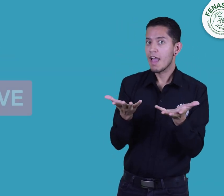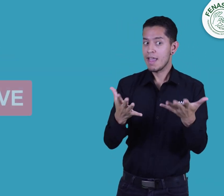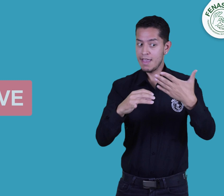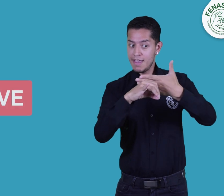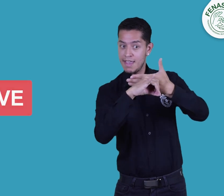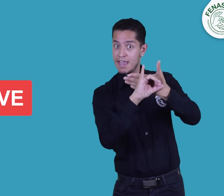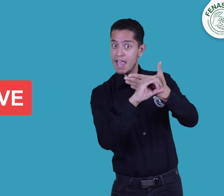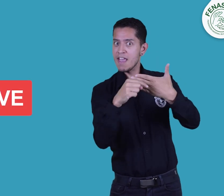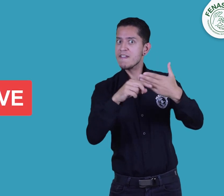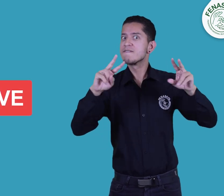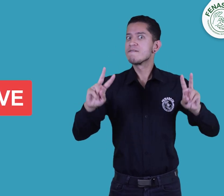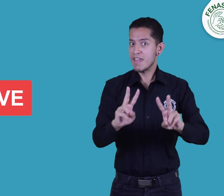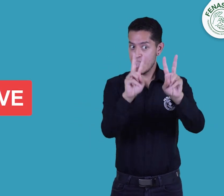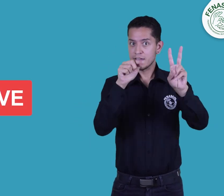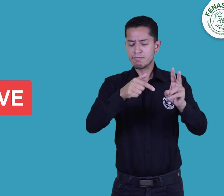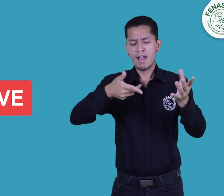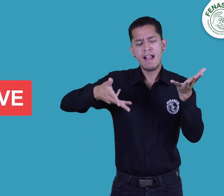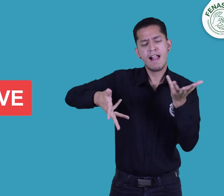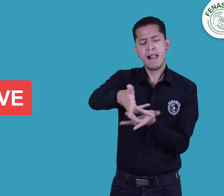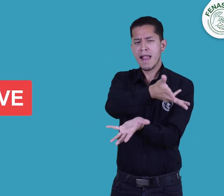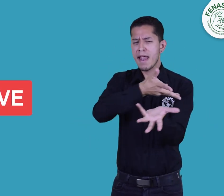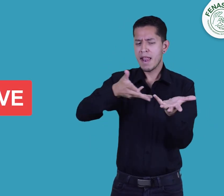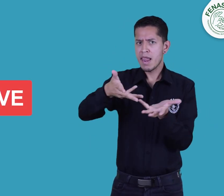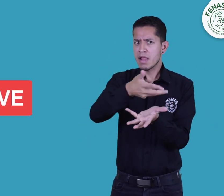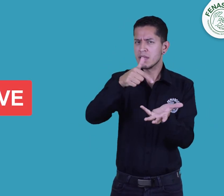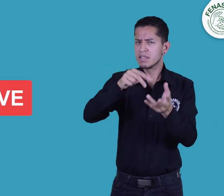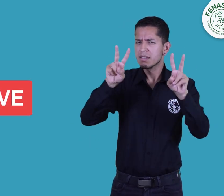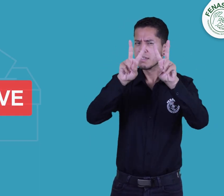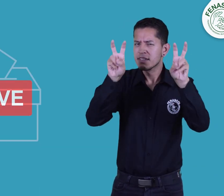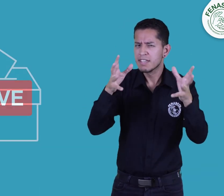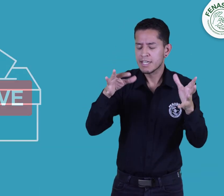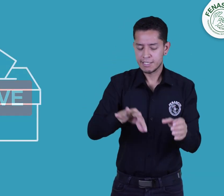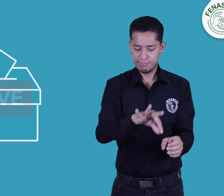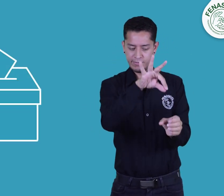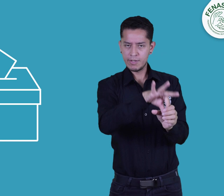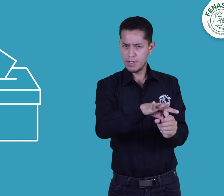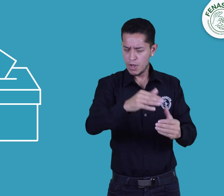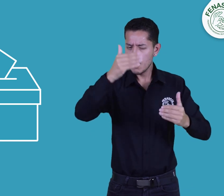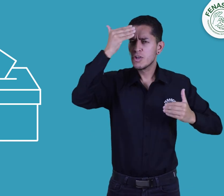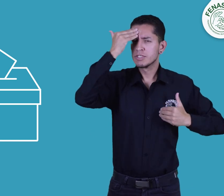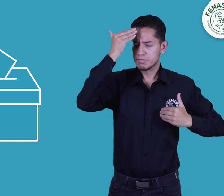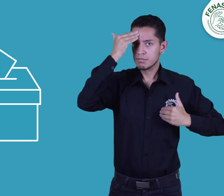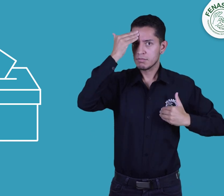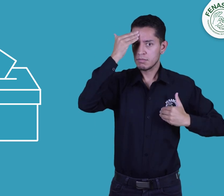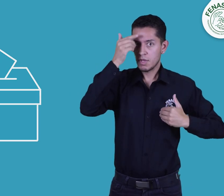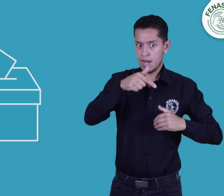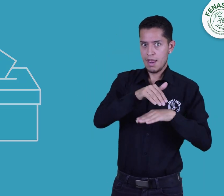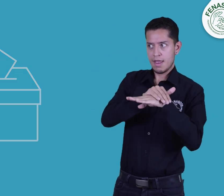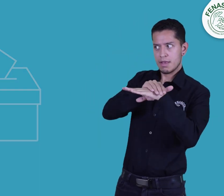Sobre este tema se hablará en el próximo Instagram Live. Además, se compartirá sobre la importancia de votar de manera consciente.